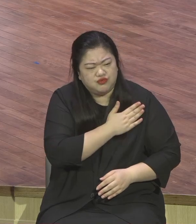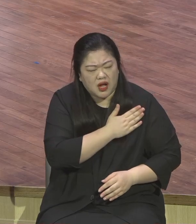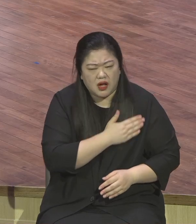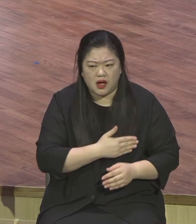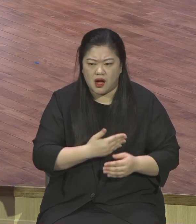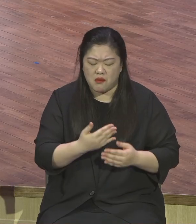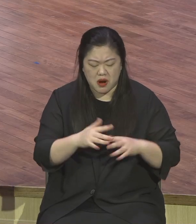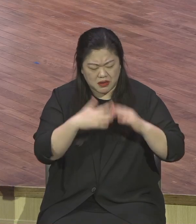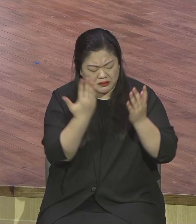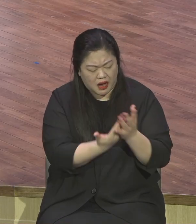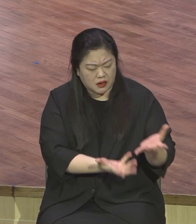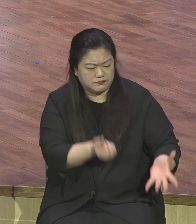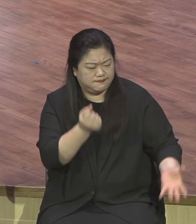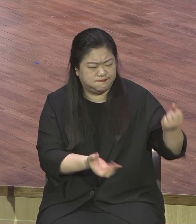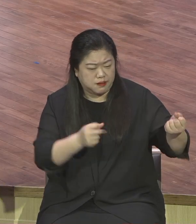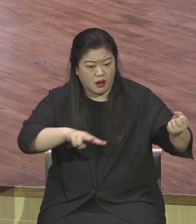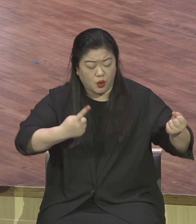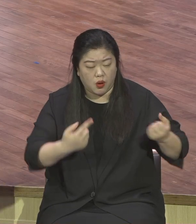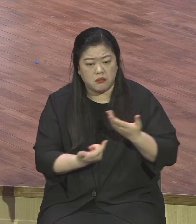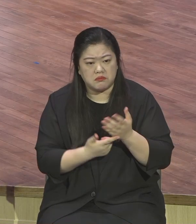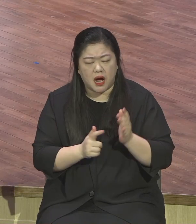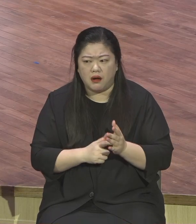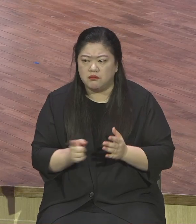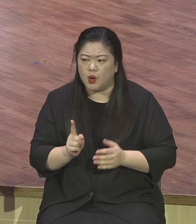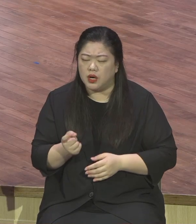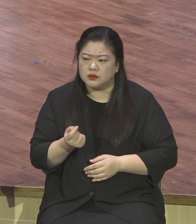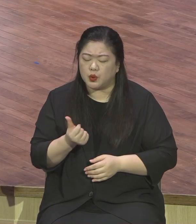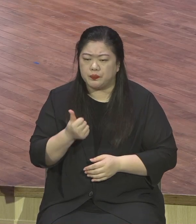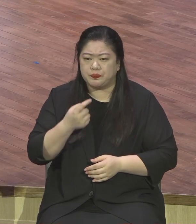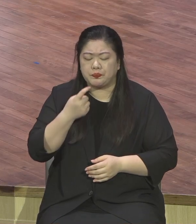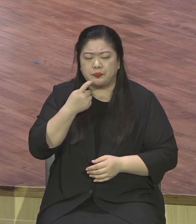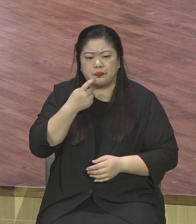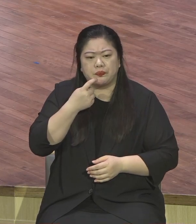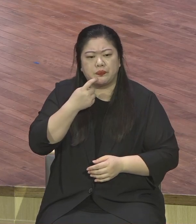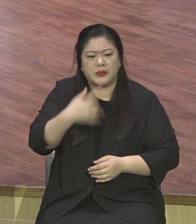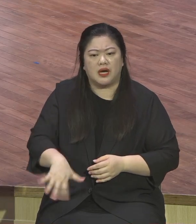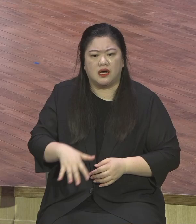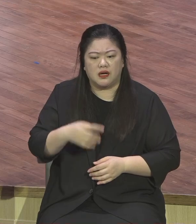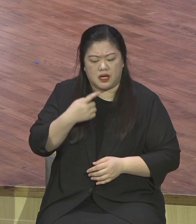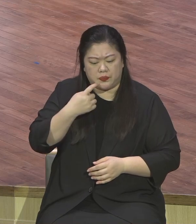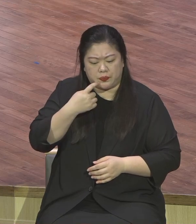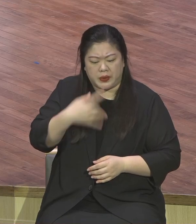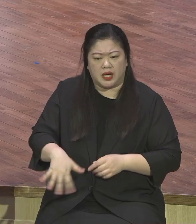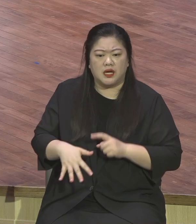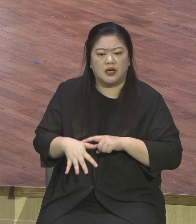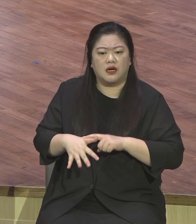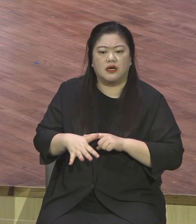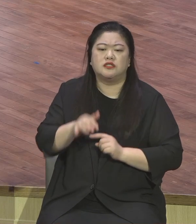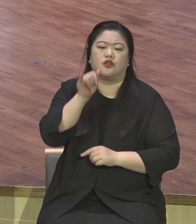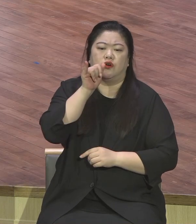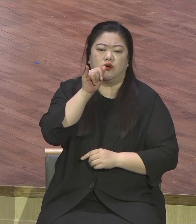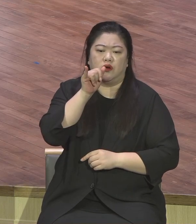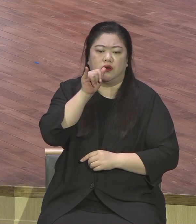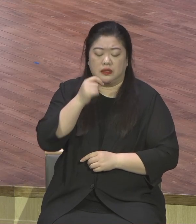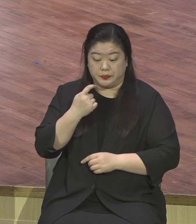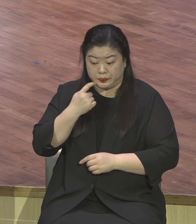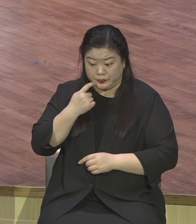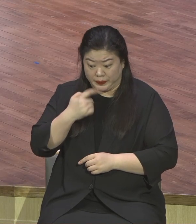허해 이거를 채우는 길은 하나님의 말씀밖에 없다 그랬어요 하나님의 말씀